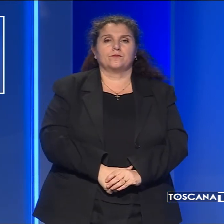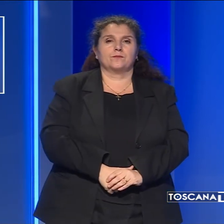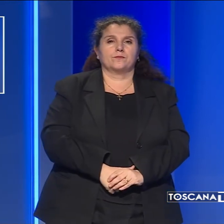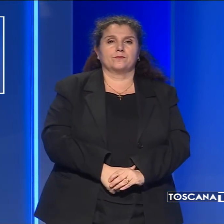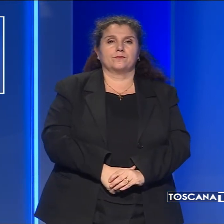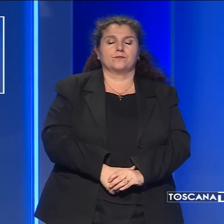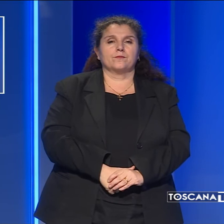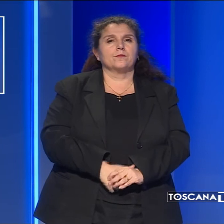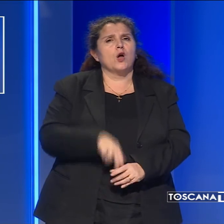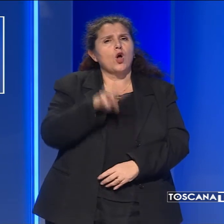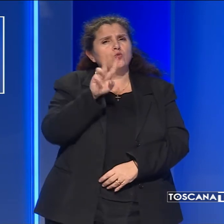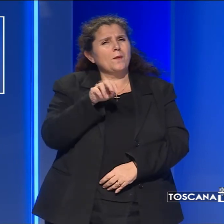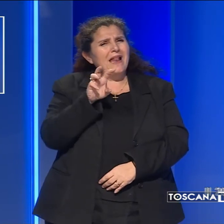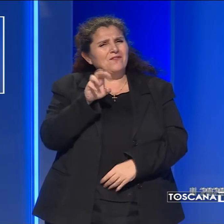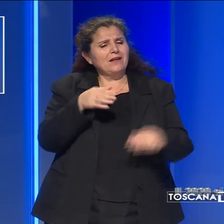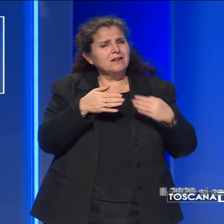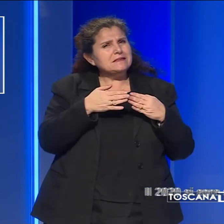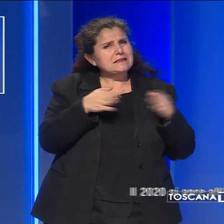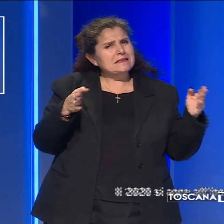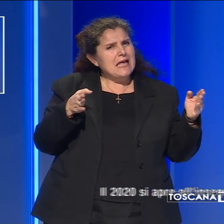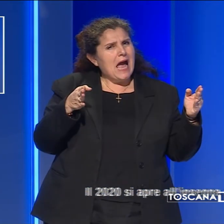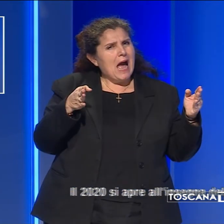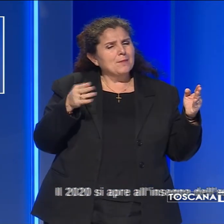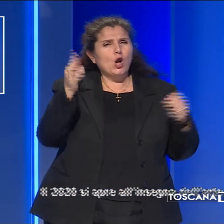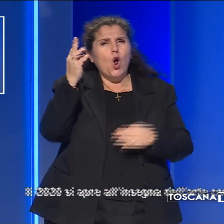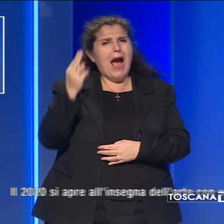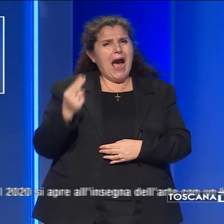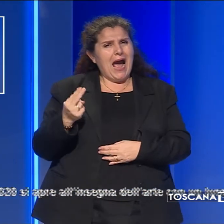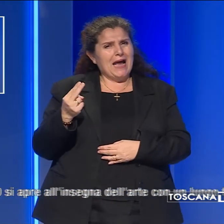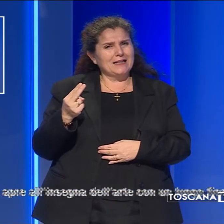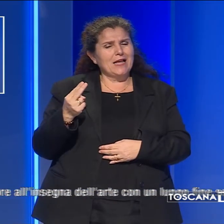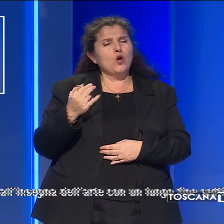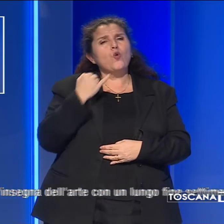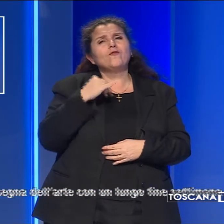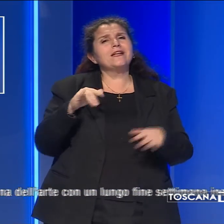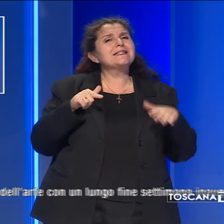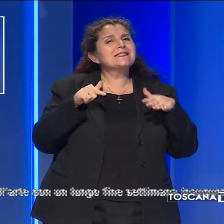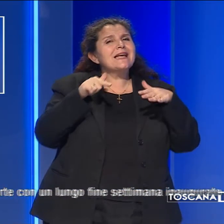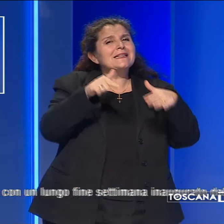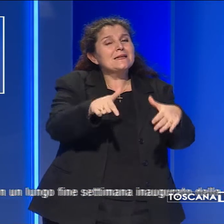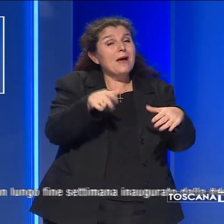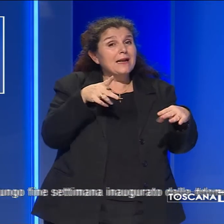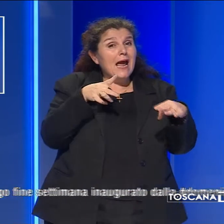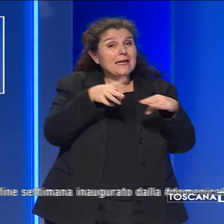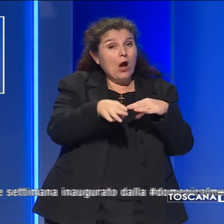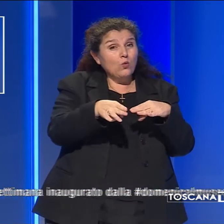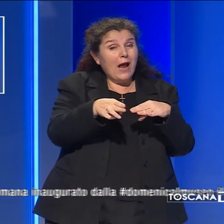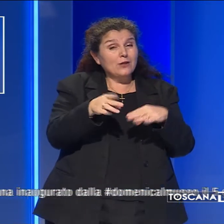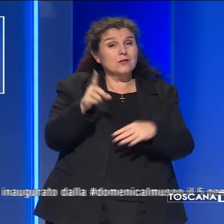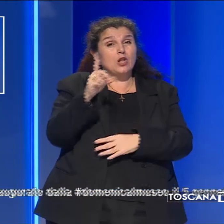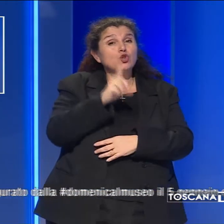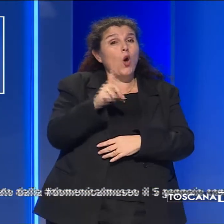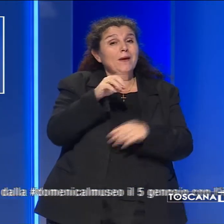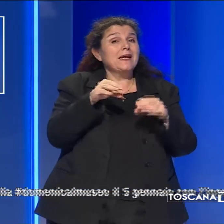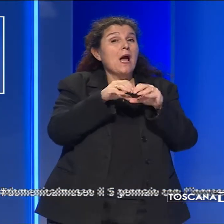Il 2020 si apre all'insegna dell'arte con un lungo fine settimana inaugurato dalla Domenica al